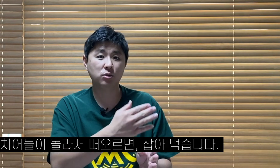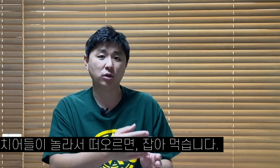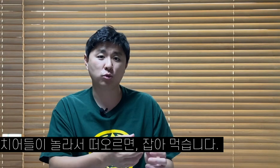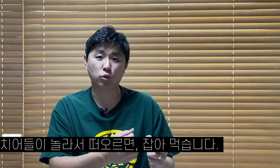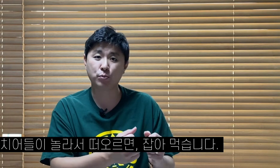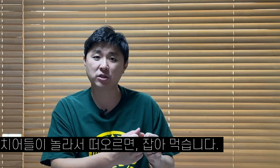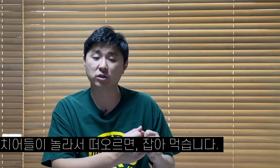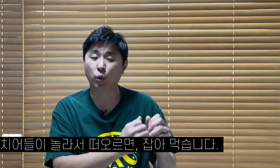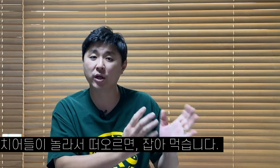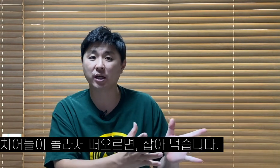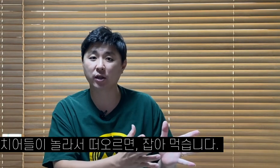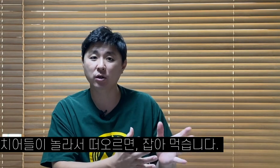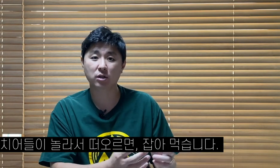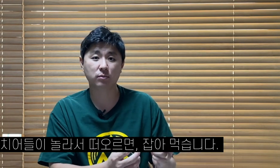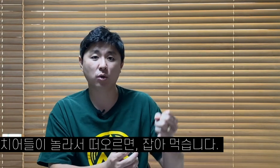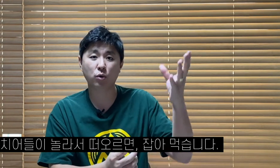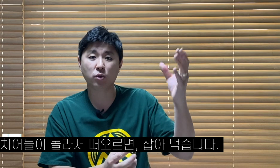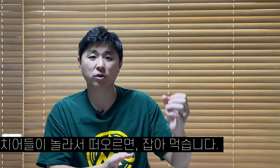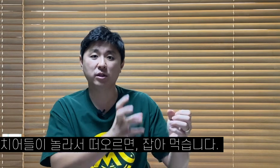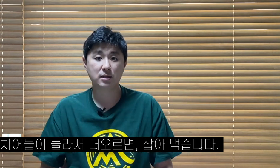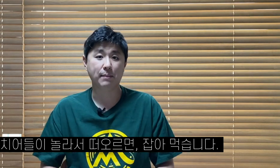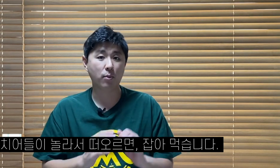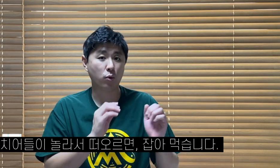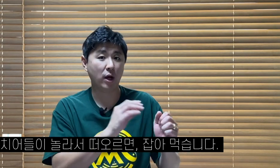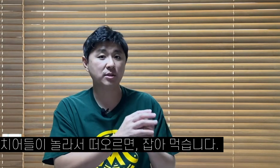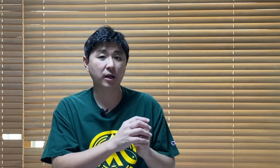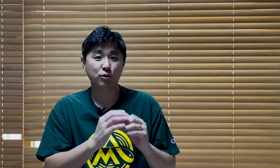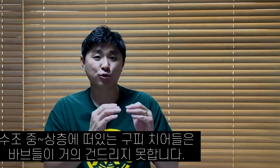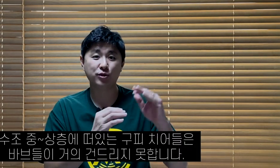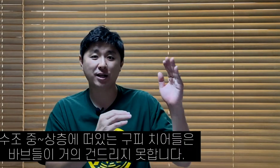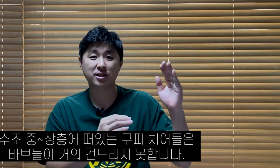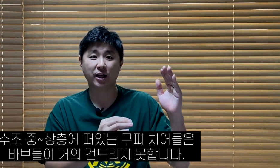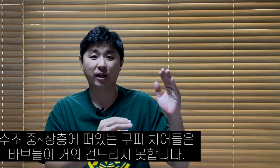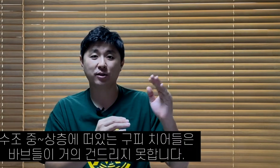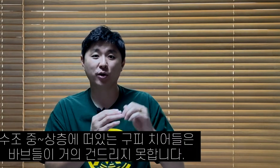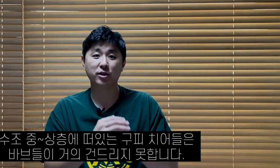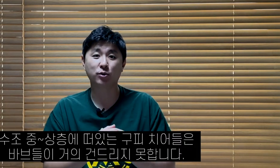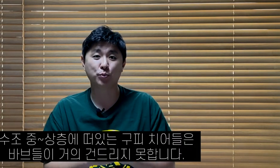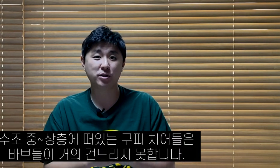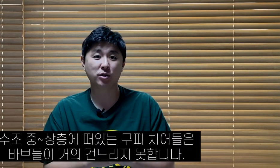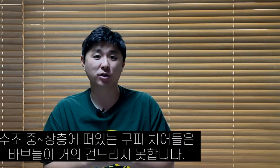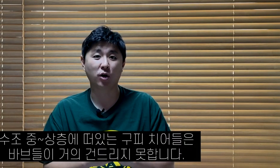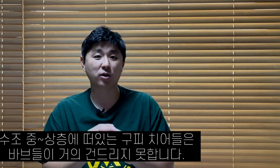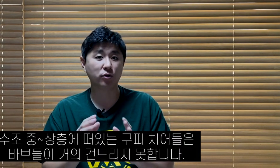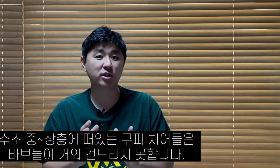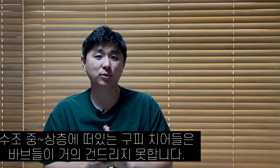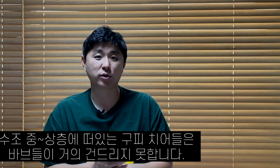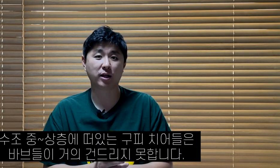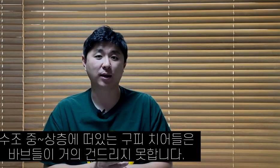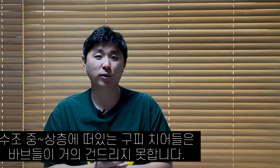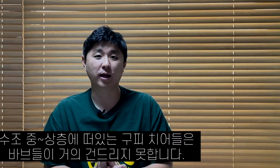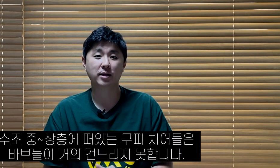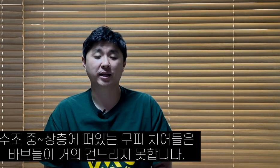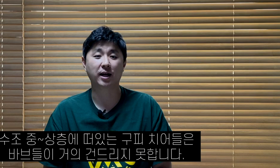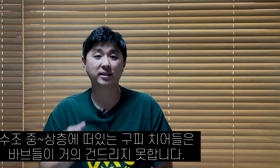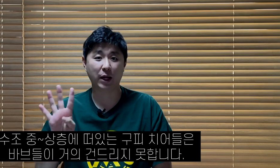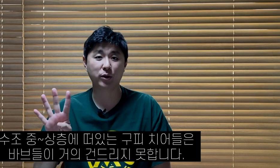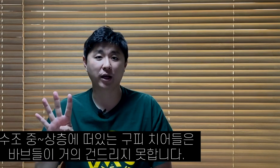소리에 또 구피 치어들이 놀라잖아요. 그럼 떠오른 거를 이렇게 잡아먹고 하지만 중상층에 떠있는 구피 치어들은 거의 건드리지 못하기 때문에 제가 4위에